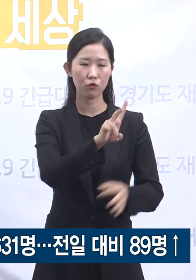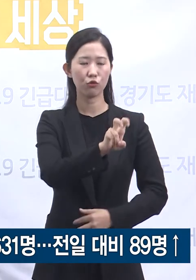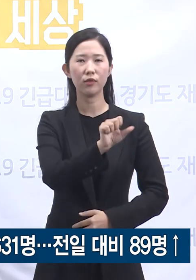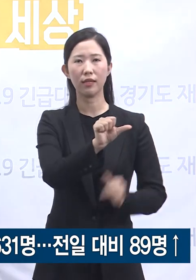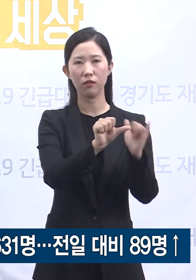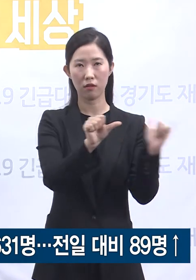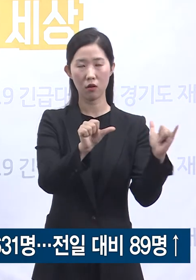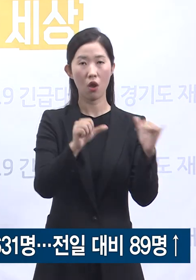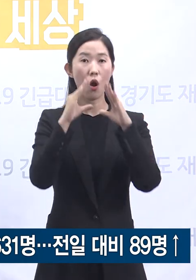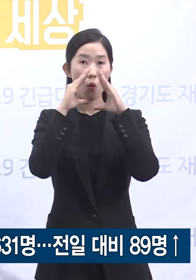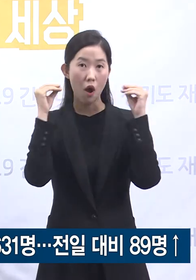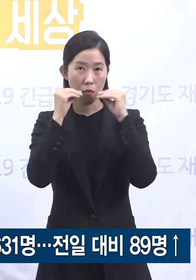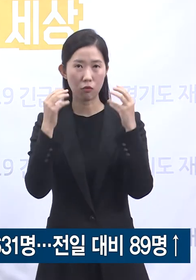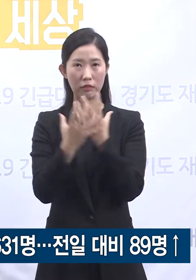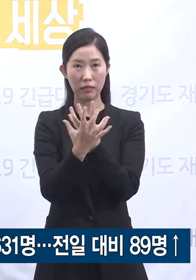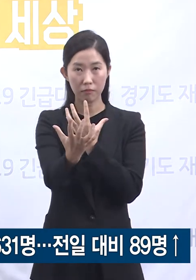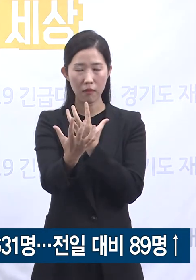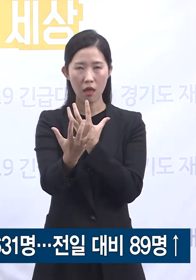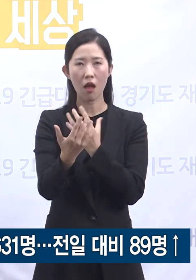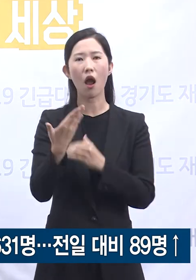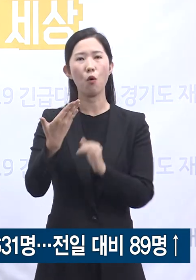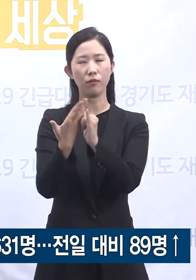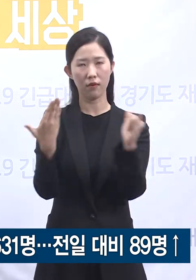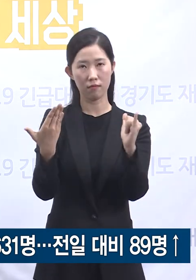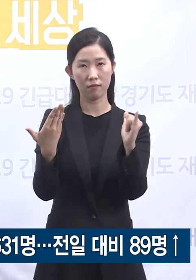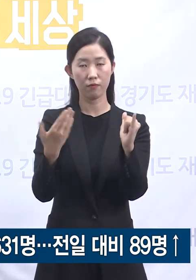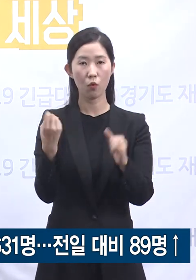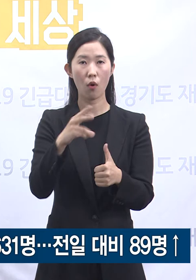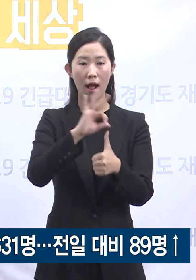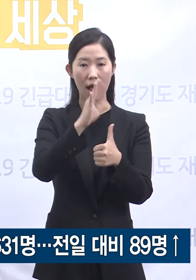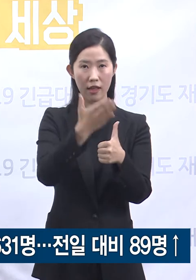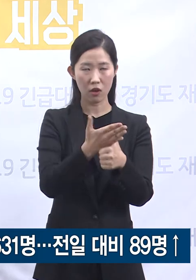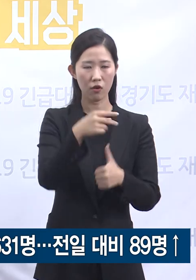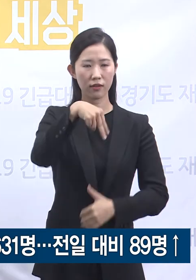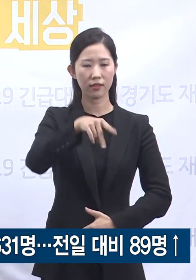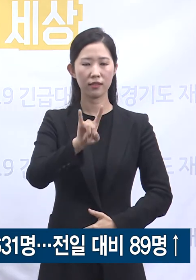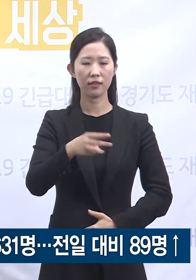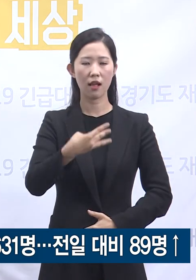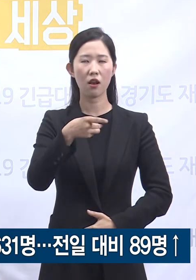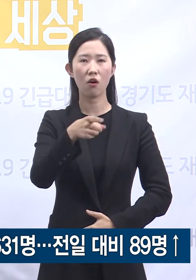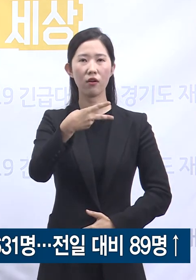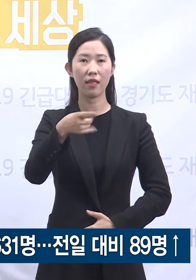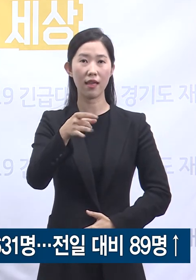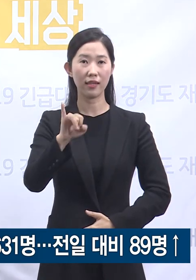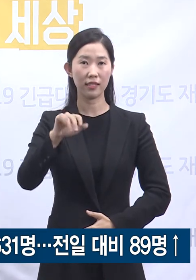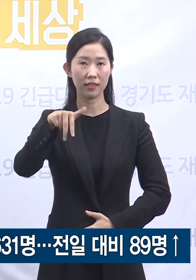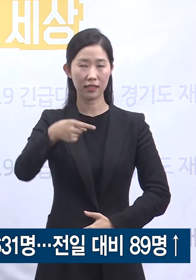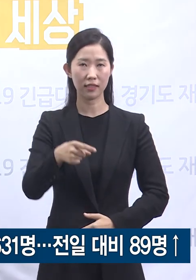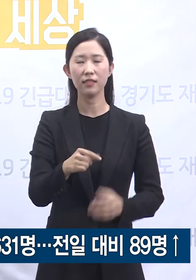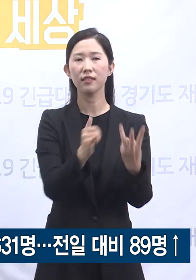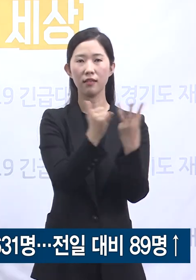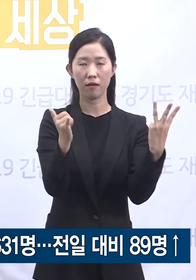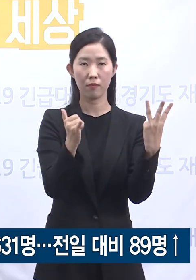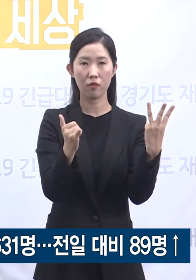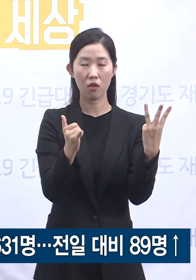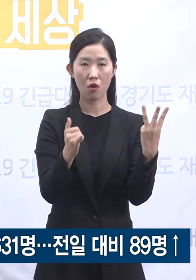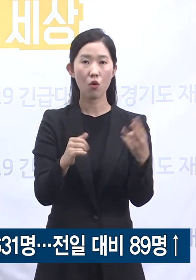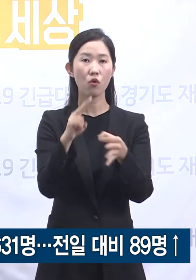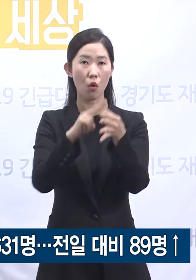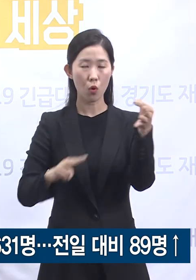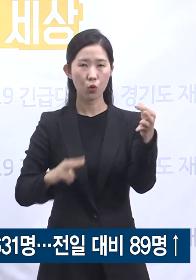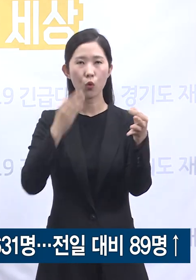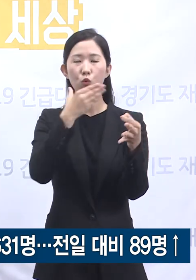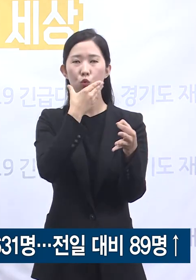광화문 집회 관련자 9명, 안양 셀러데이지 관련 3명, 여의도 순복음교회 관련 3명 등